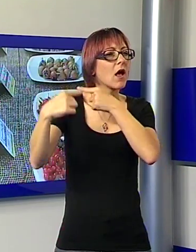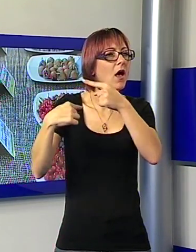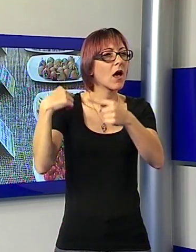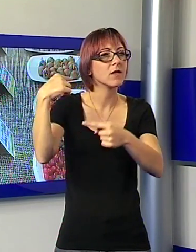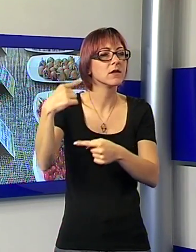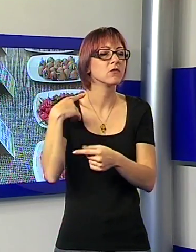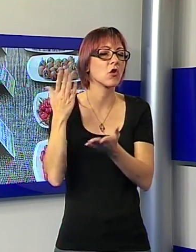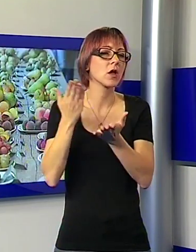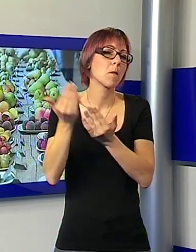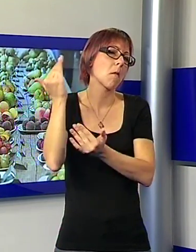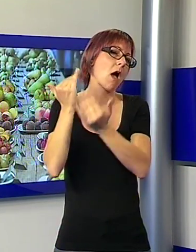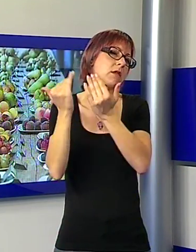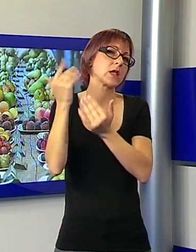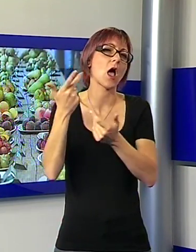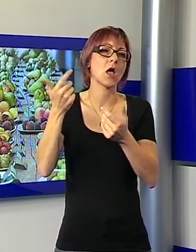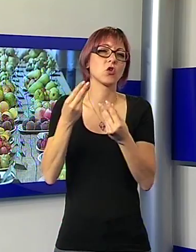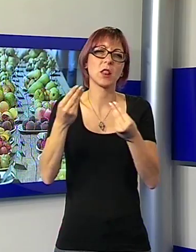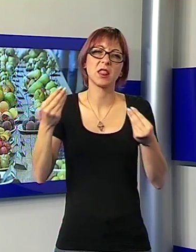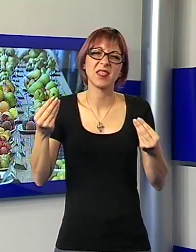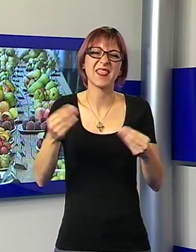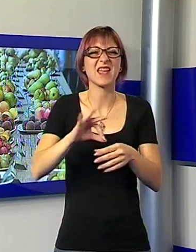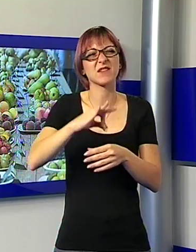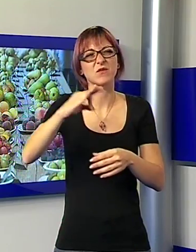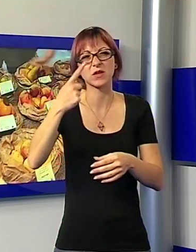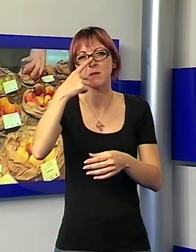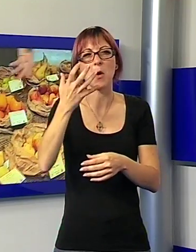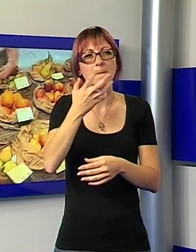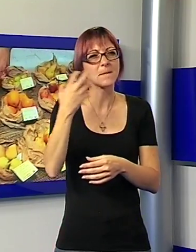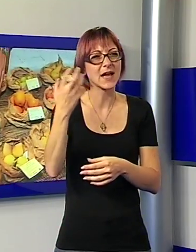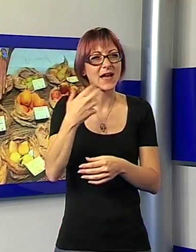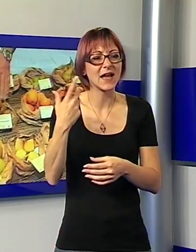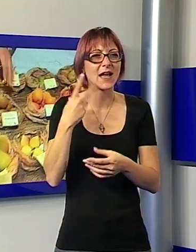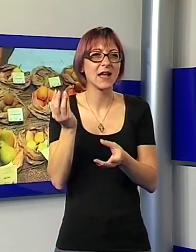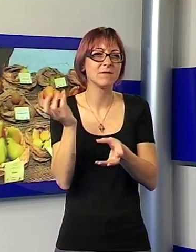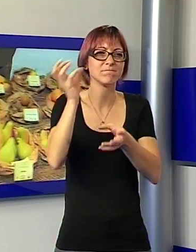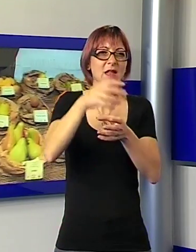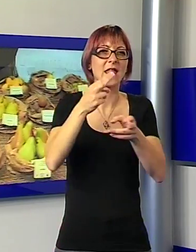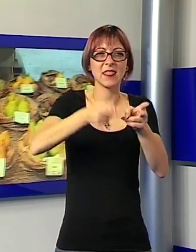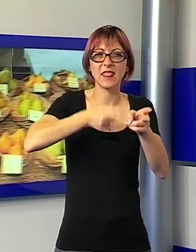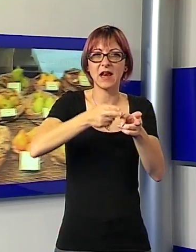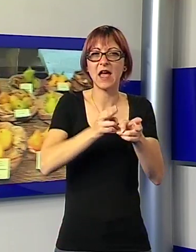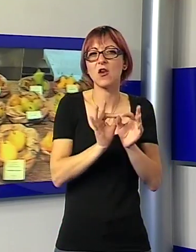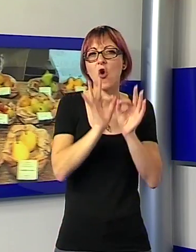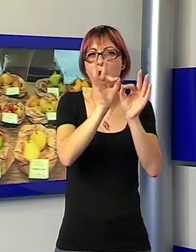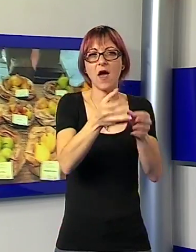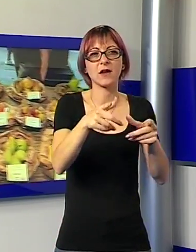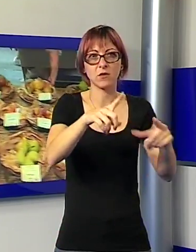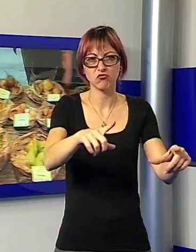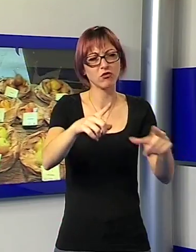passato erano migliaia le tonnellate di mele che venivano caricate sul treno per raggiungere le città. Oggi molte di